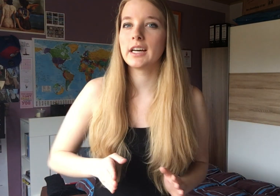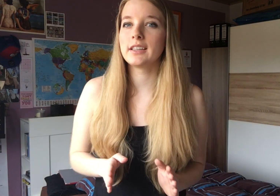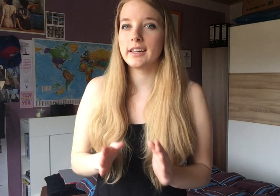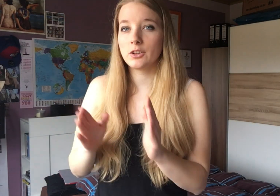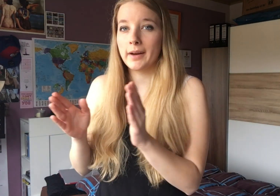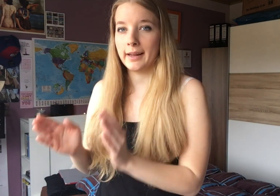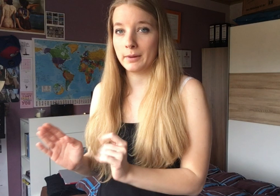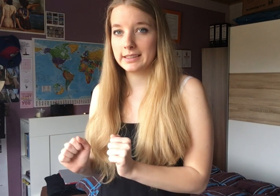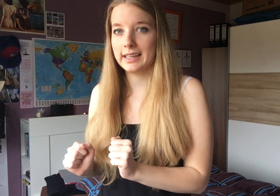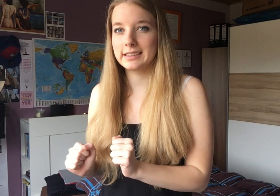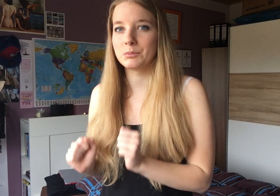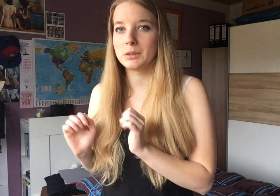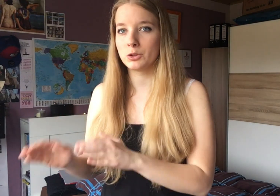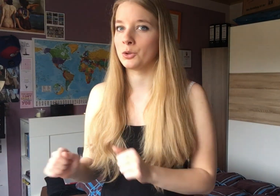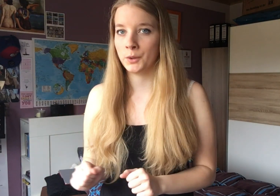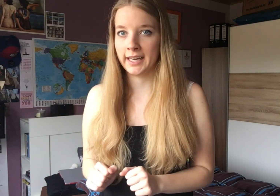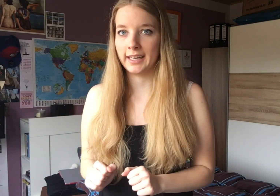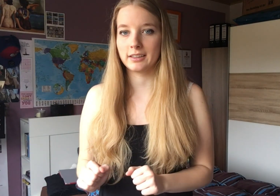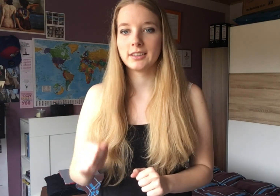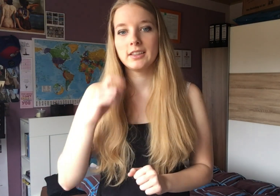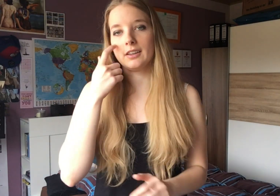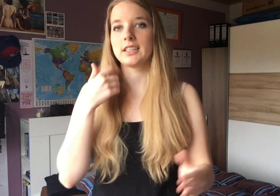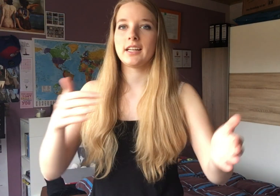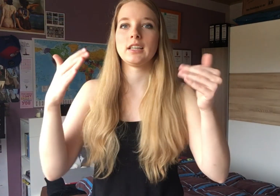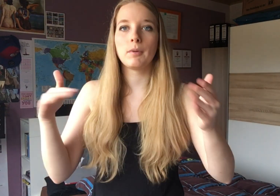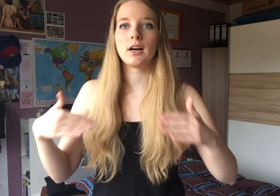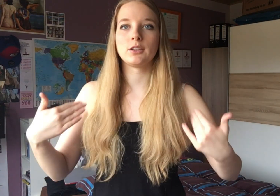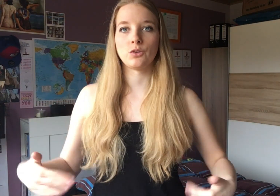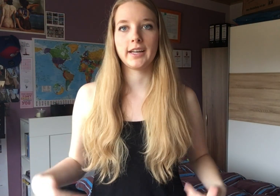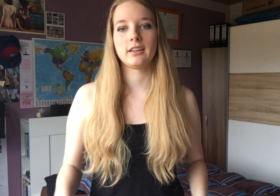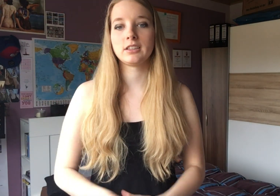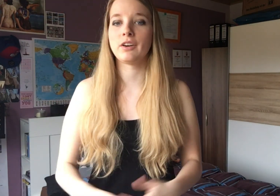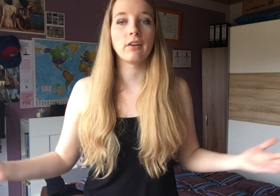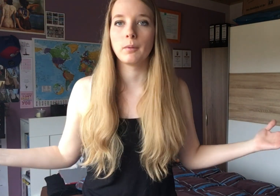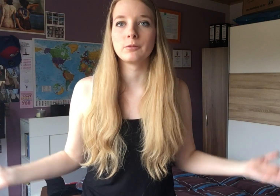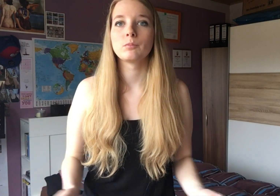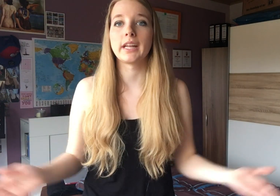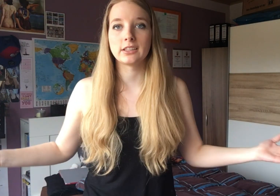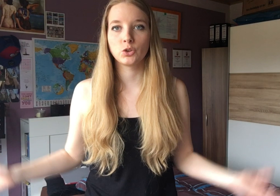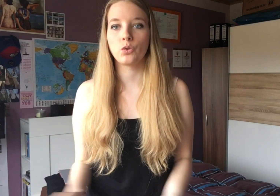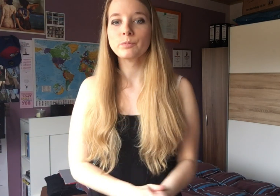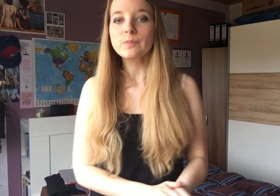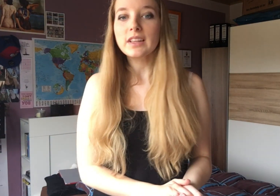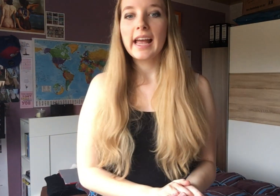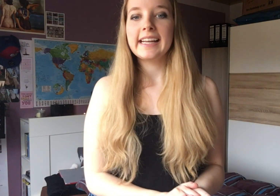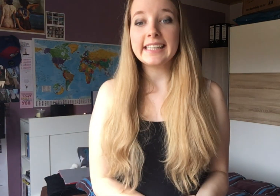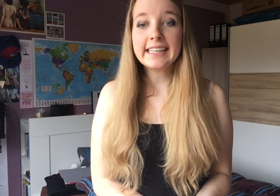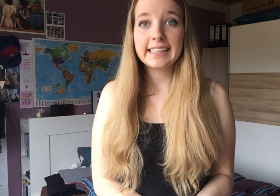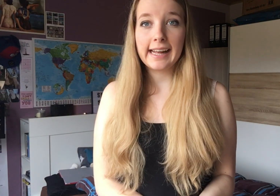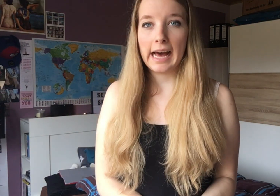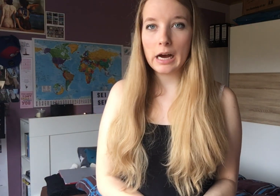Und dann halt nochmal in einem ganz langsamen, mit dem ich das auch kläre. Und das geht halt immer so weiter. Ich fange einfach mal an mit der ersten Strophe. Ich liege in deinem